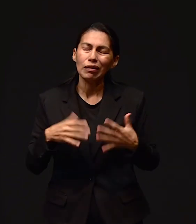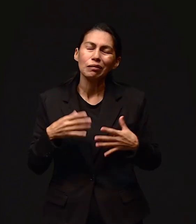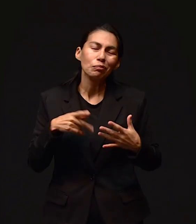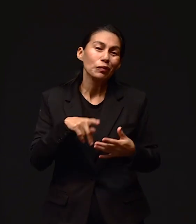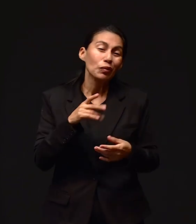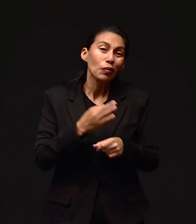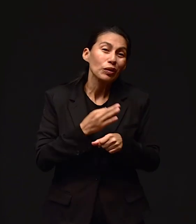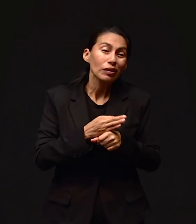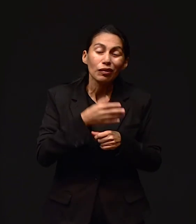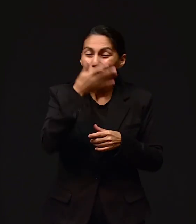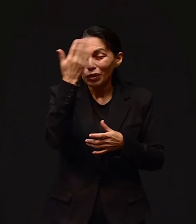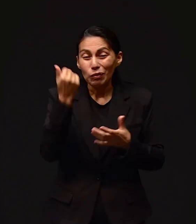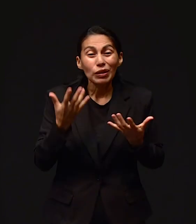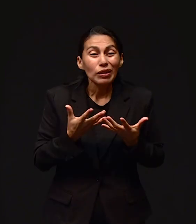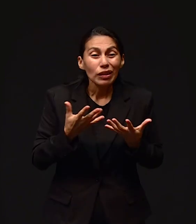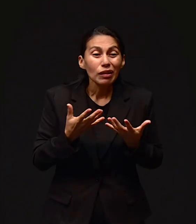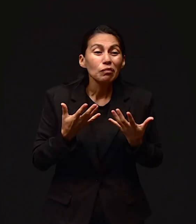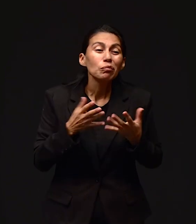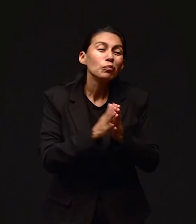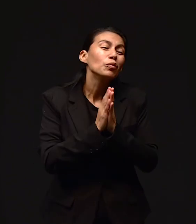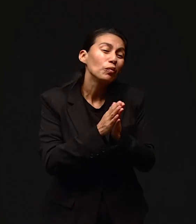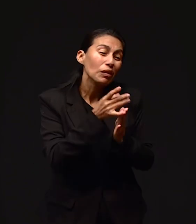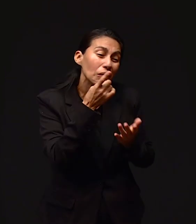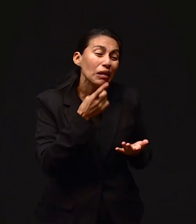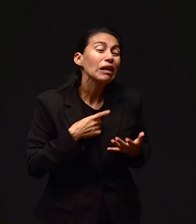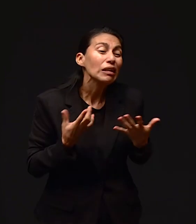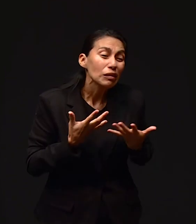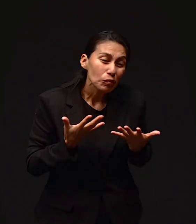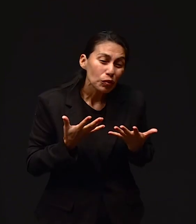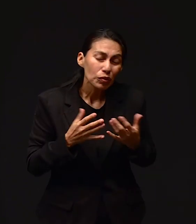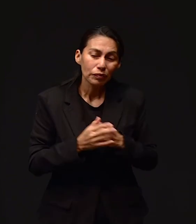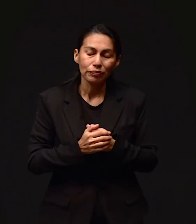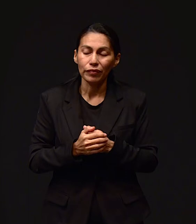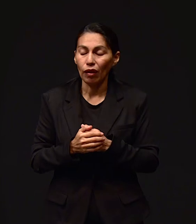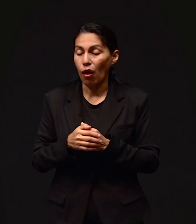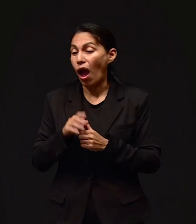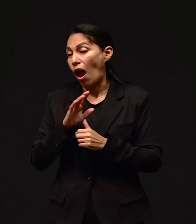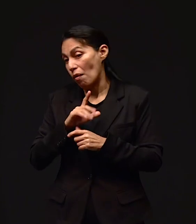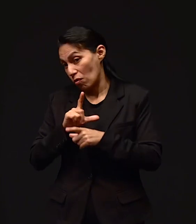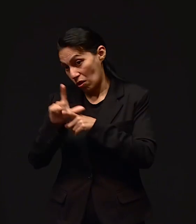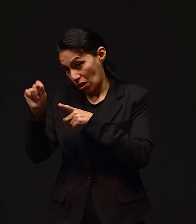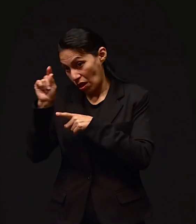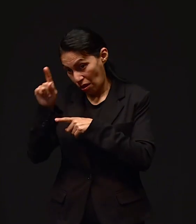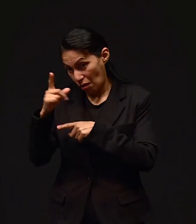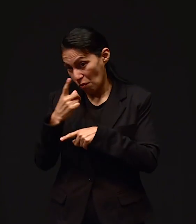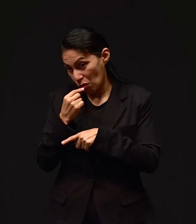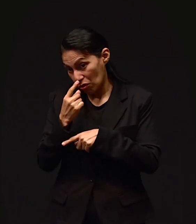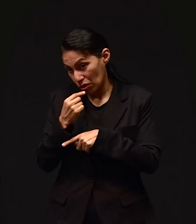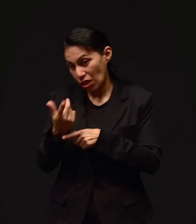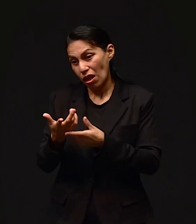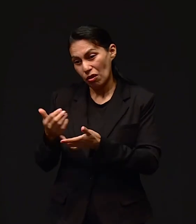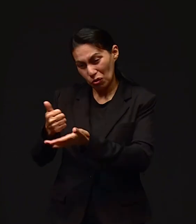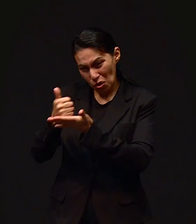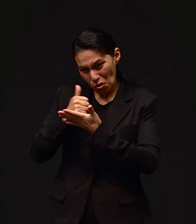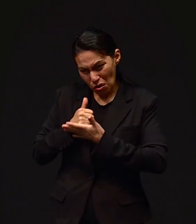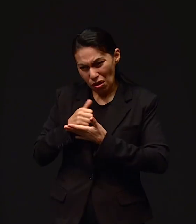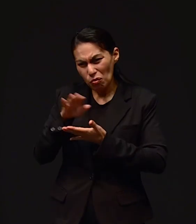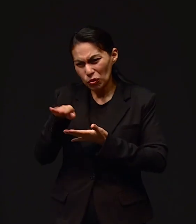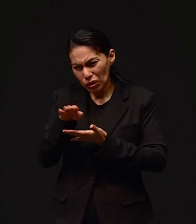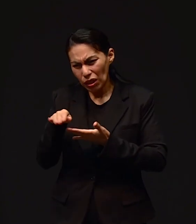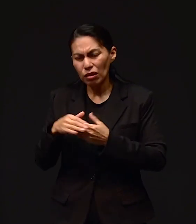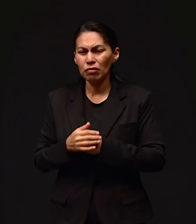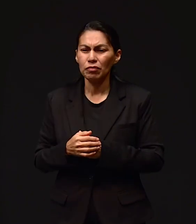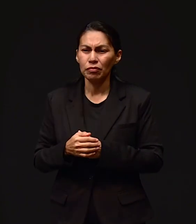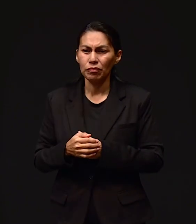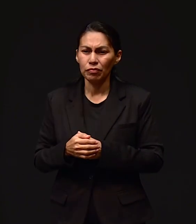solucionarnos. Solucionarlo. ¿Qué hacemos? Me dijo, le dije, pues, hay que dar parte a las autoridades que nos ayuden a